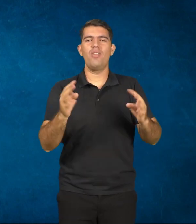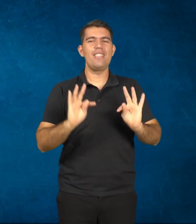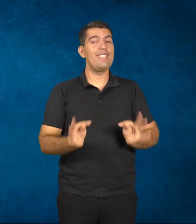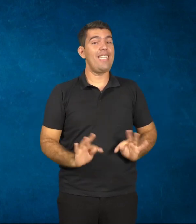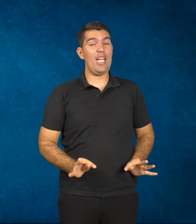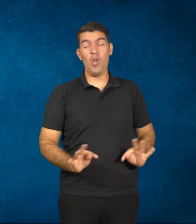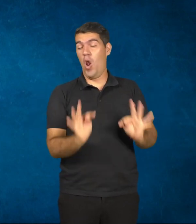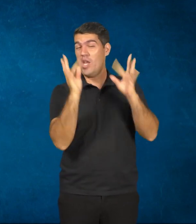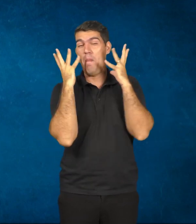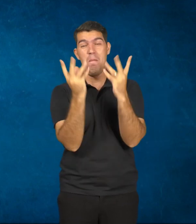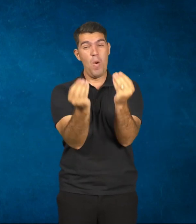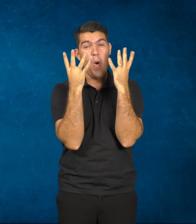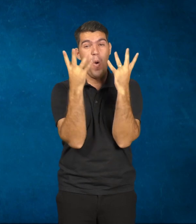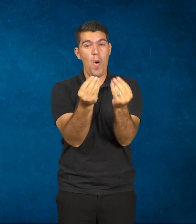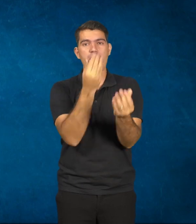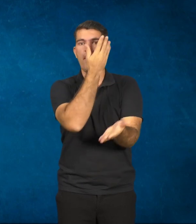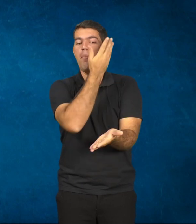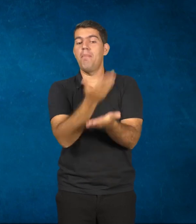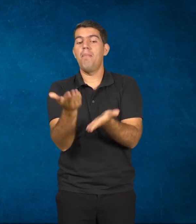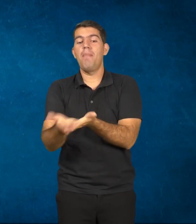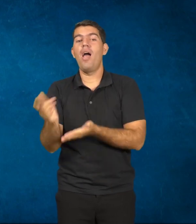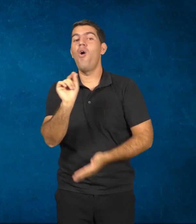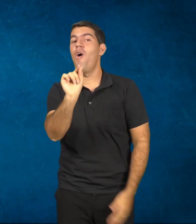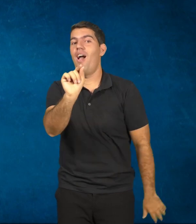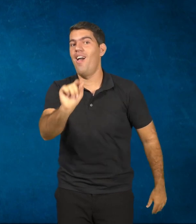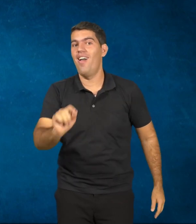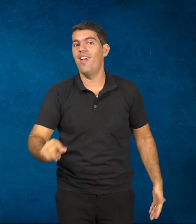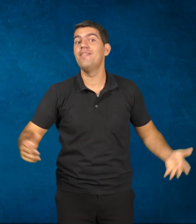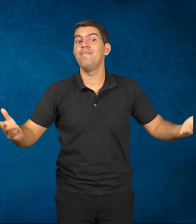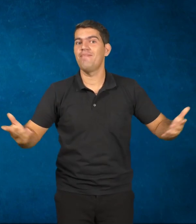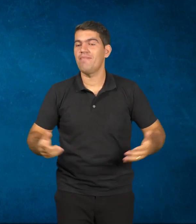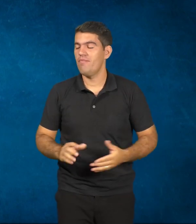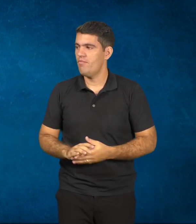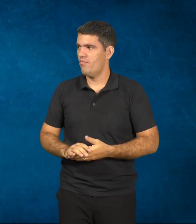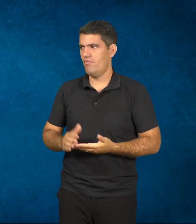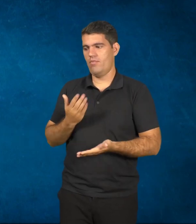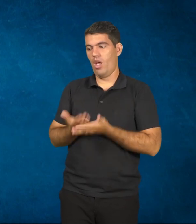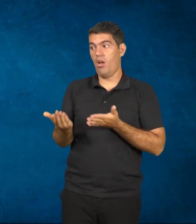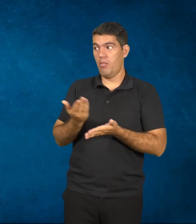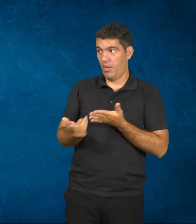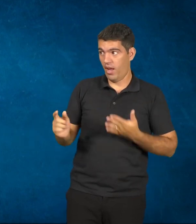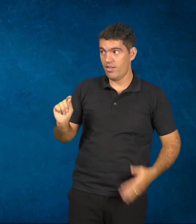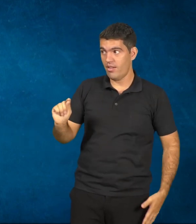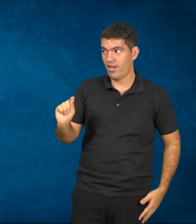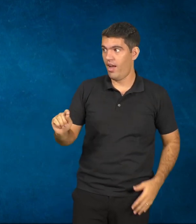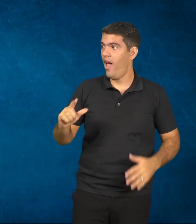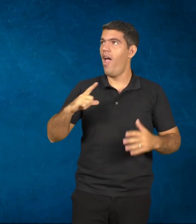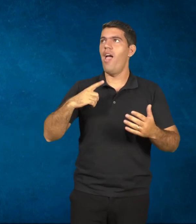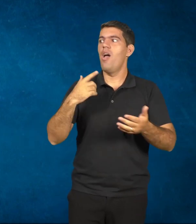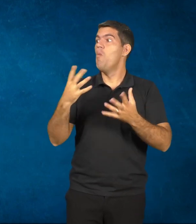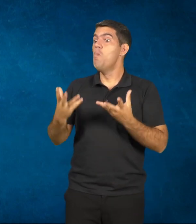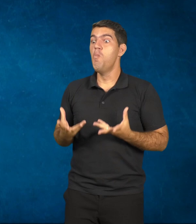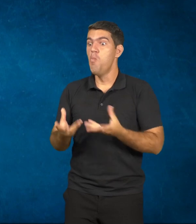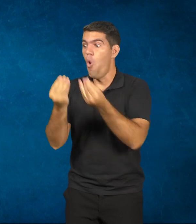tecnologia no dia a dia da escola? Bem, as desvantagens é como você ter muita coisa de qualquer coisa.